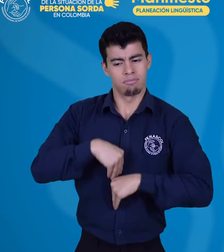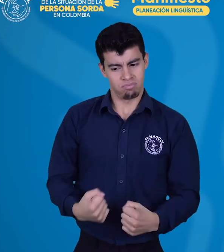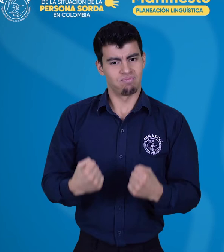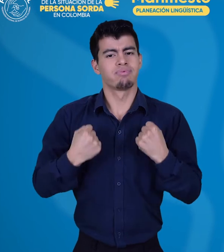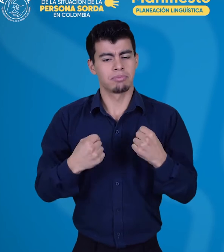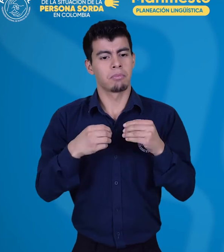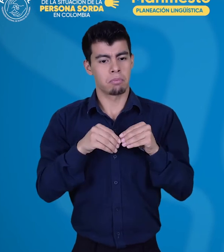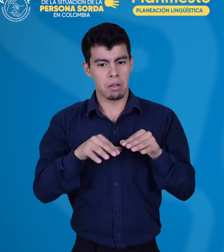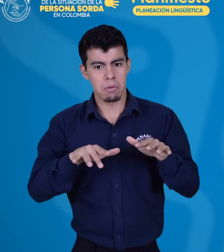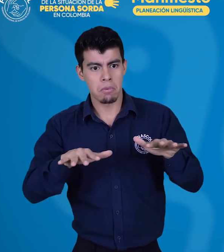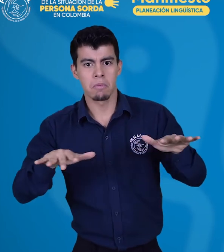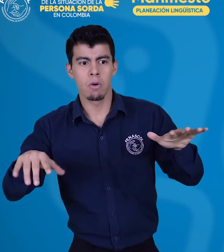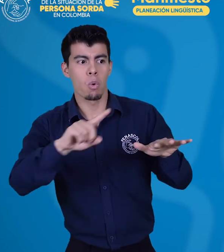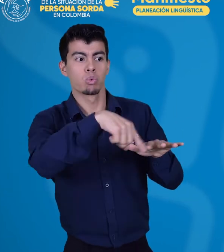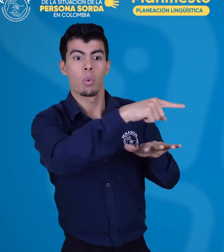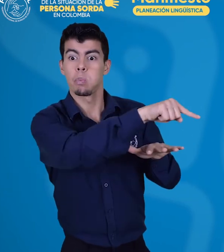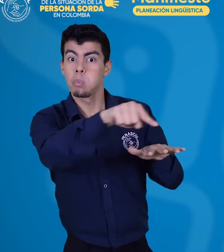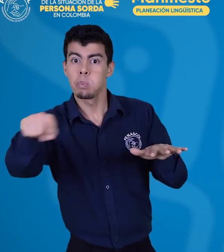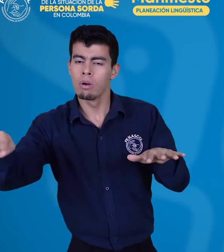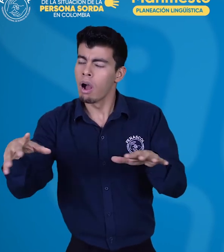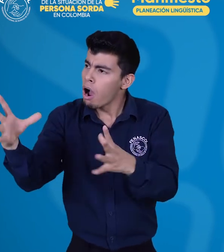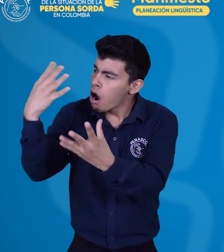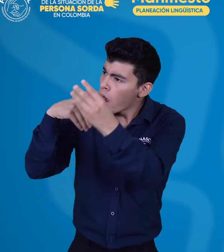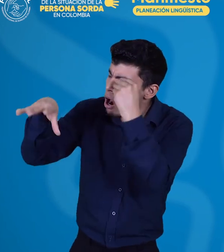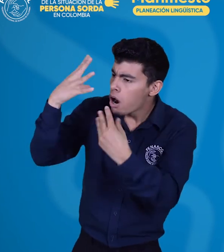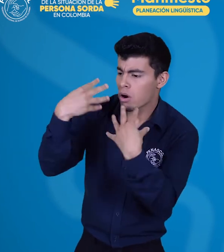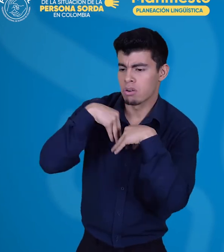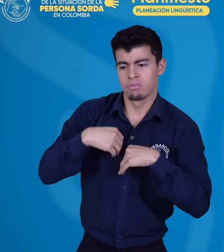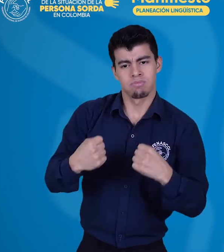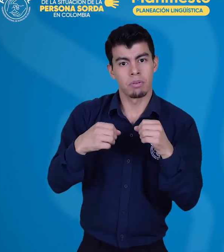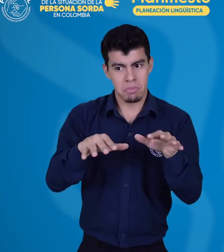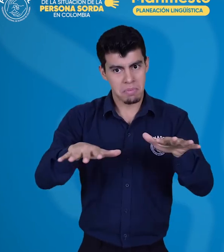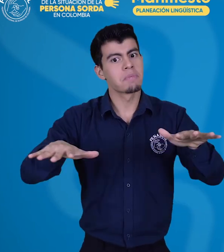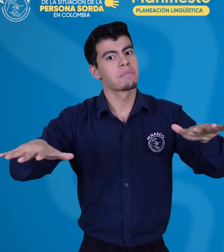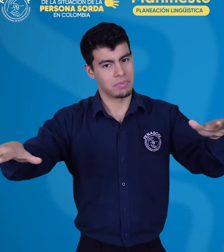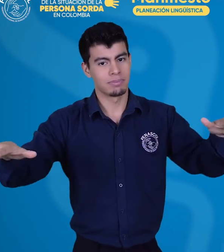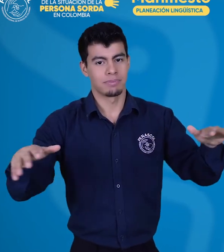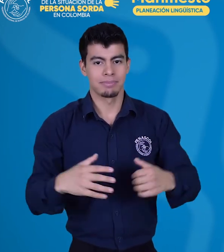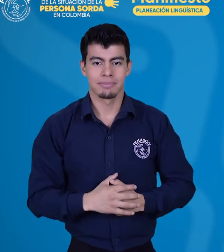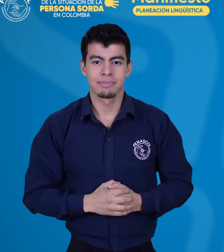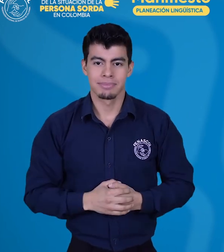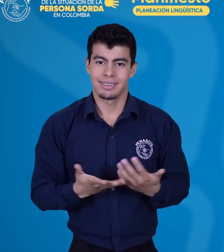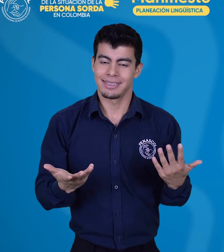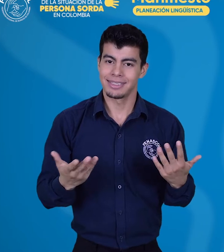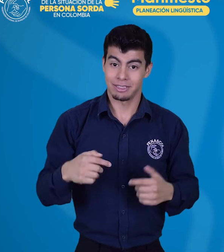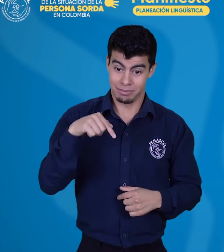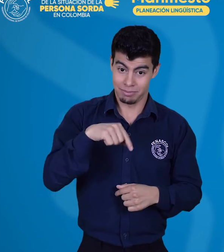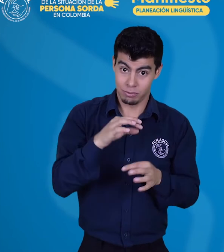reconocimiento y apropiación dentro y fuera de la comunidad sorda, en años recientes es necesario continuar